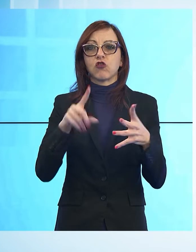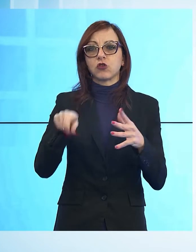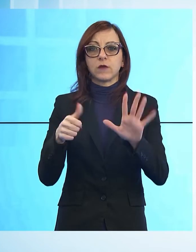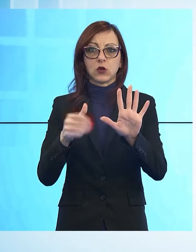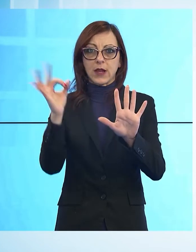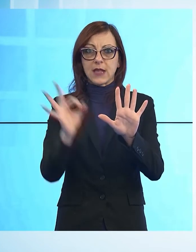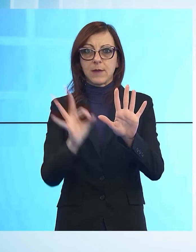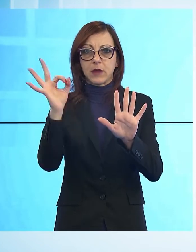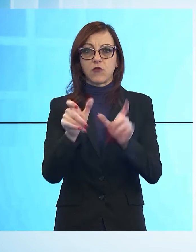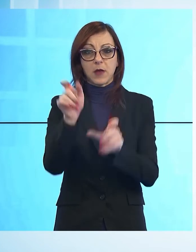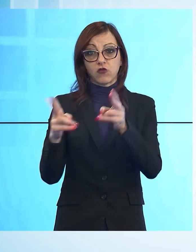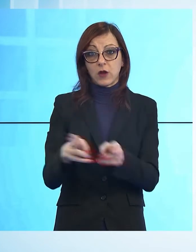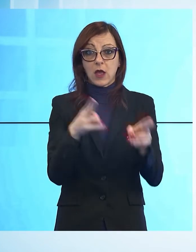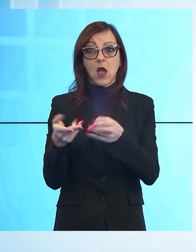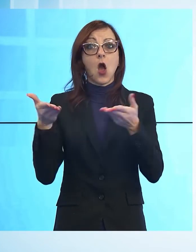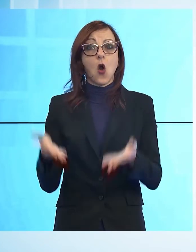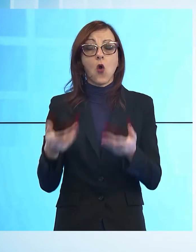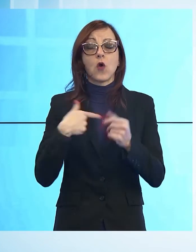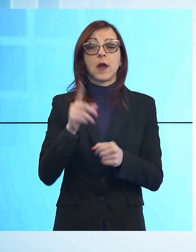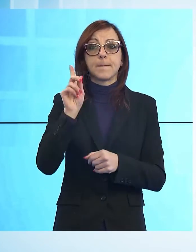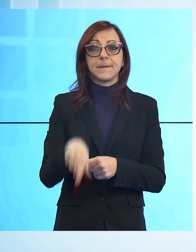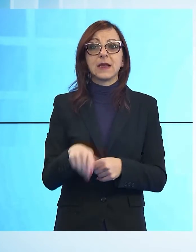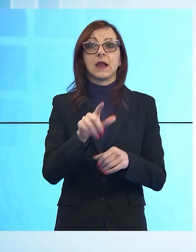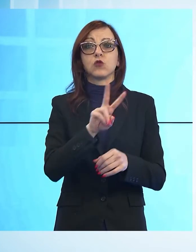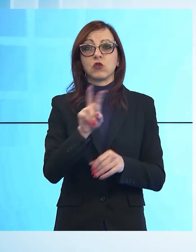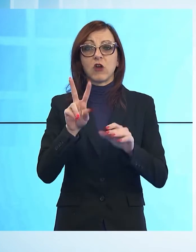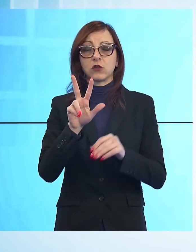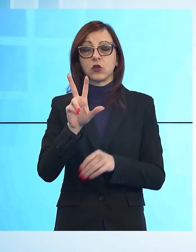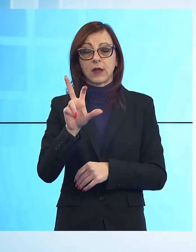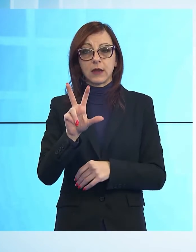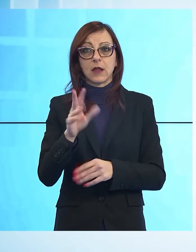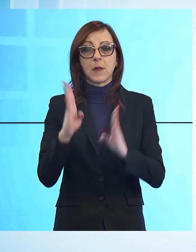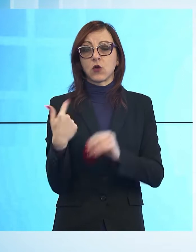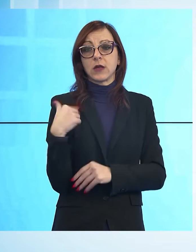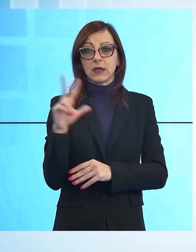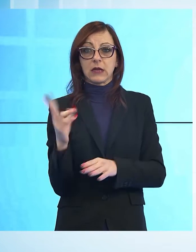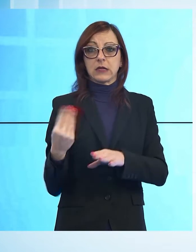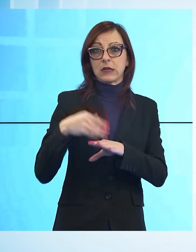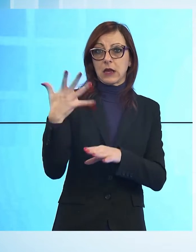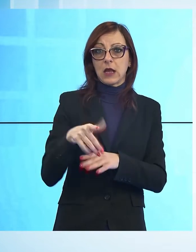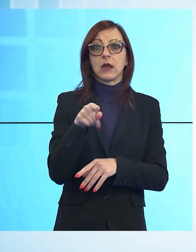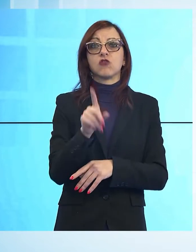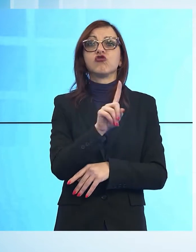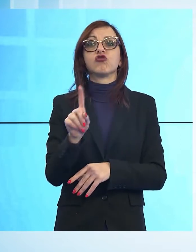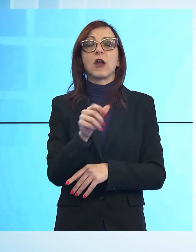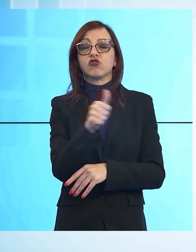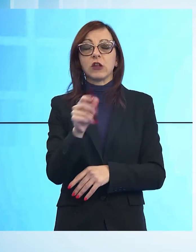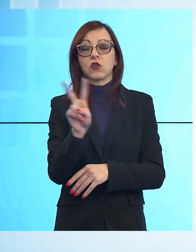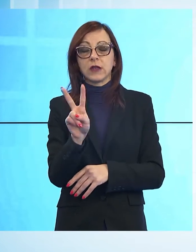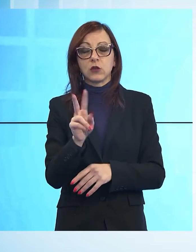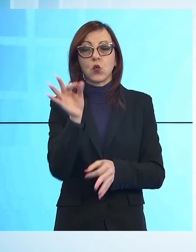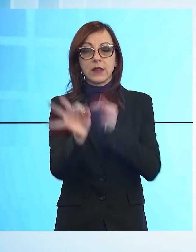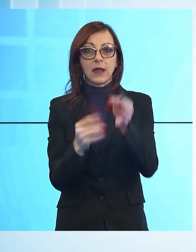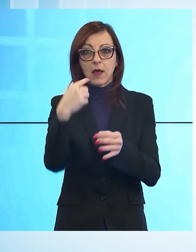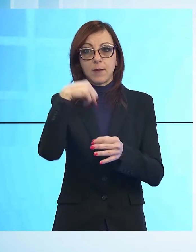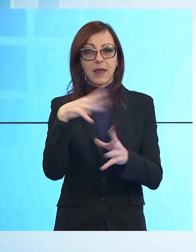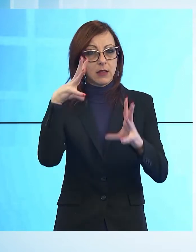I ricoverati attuali sono 1.230, 33 in più rispetto a ieri, dei quali 122 in terapia intensiva, 9 in più rispetto a